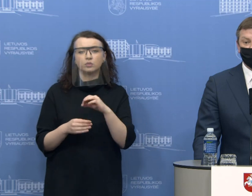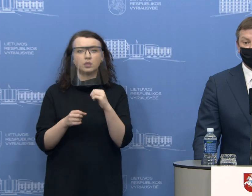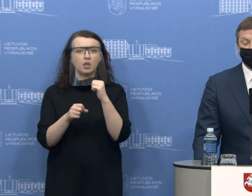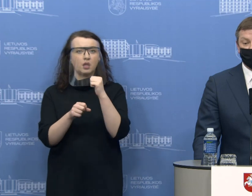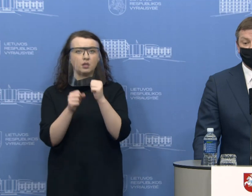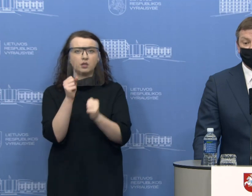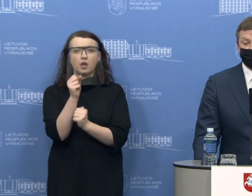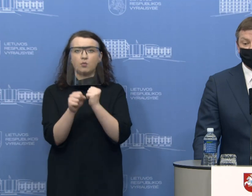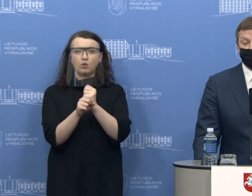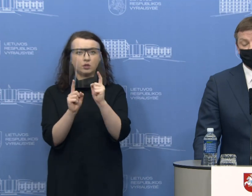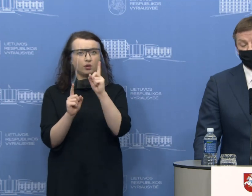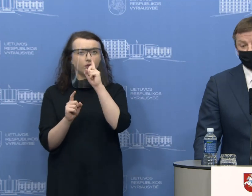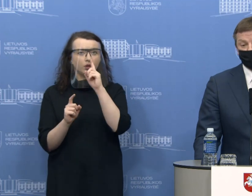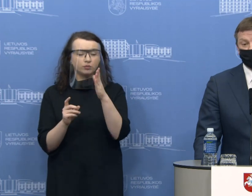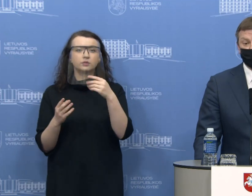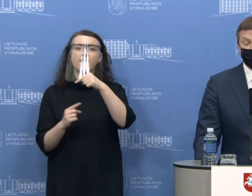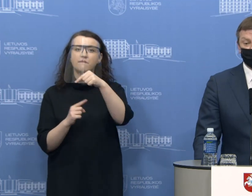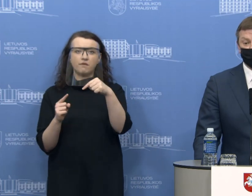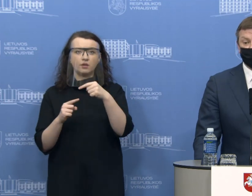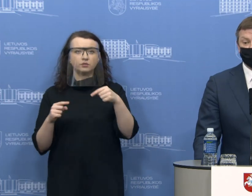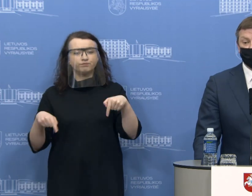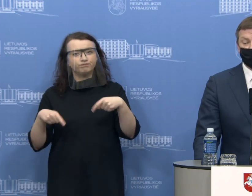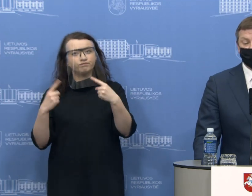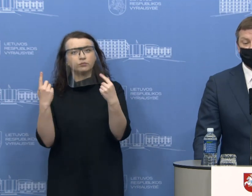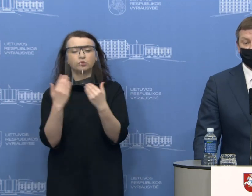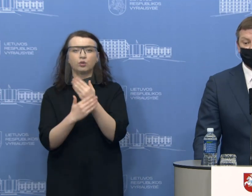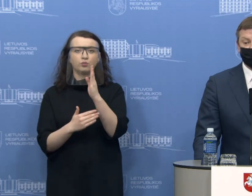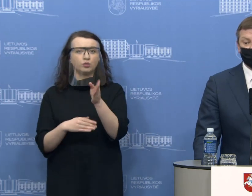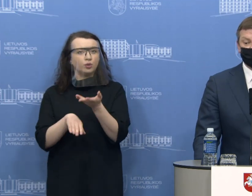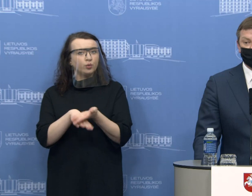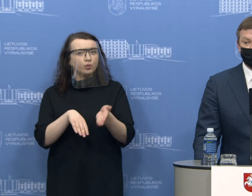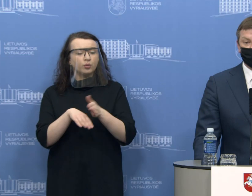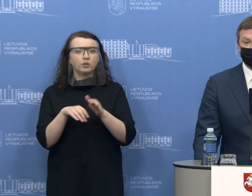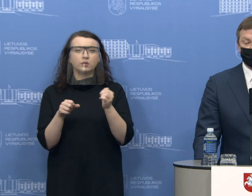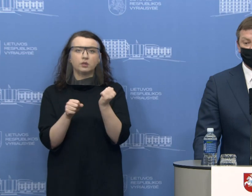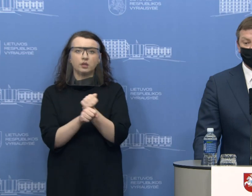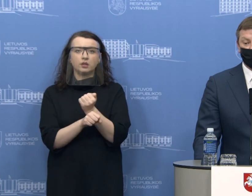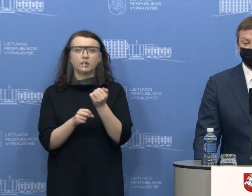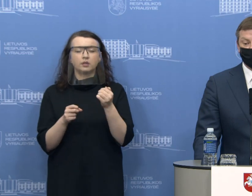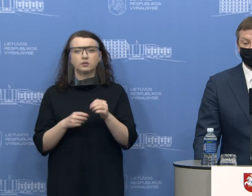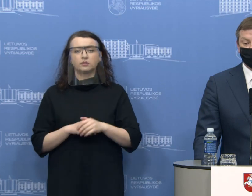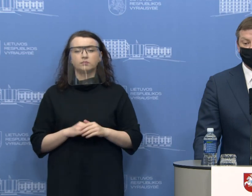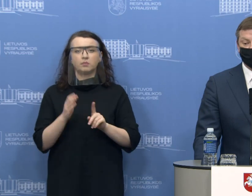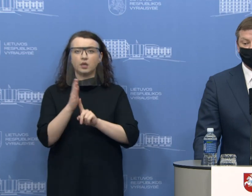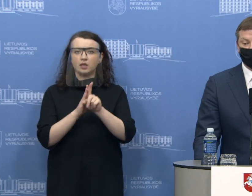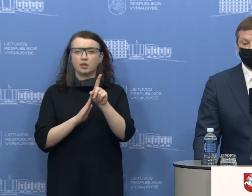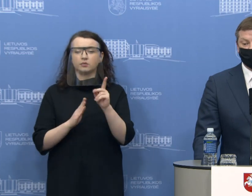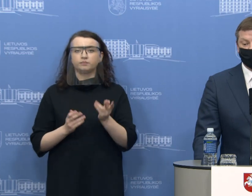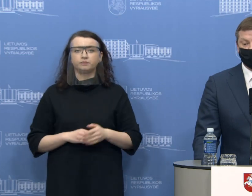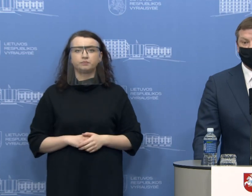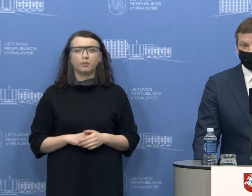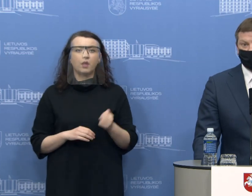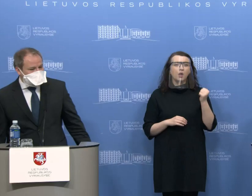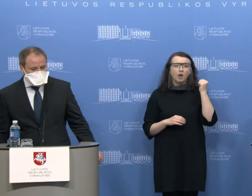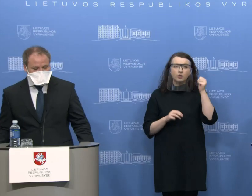tokiu atveju tiem verslam atsigauti bus žymės sudėtingiau, nes reikia statyti viską nuo nulio. Ačiū,